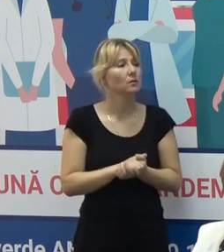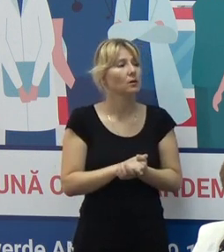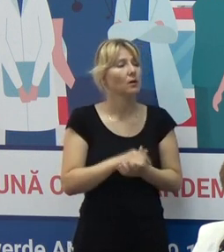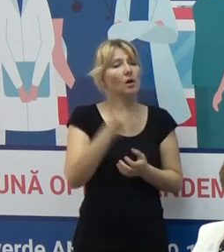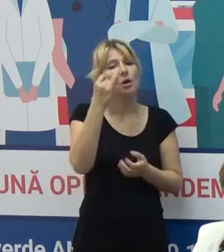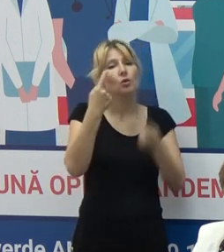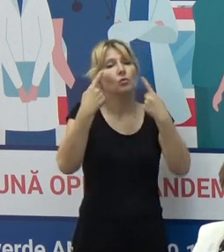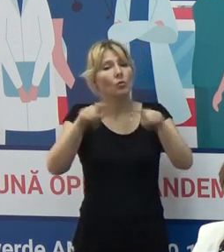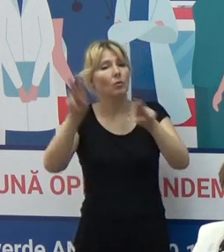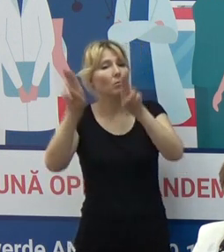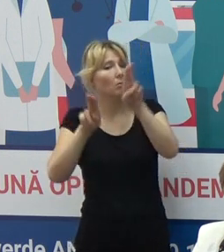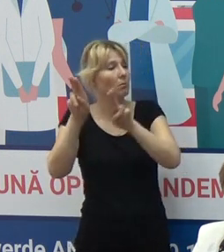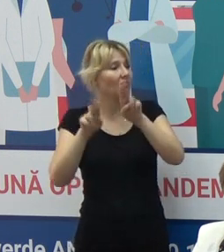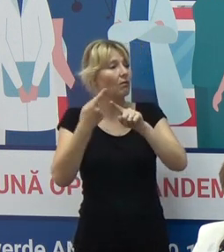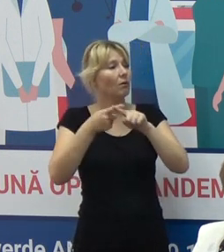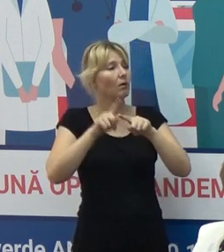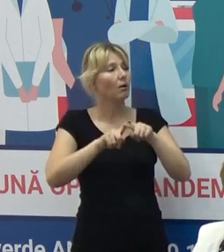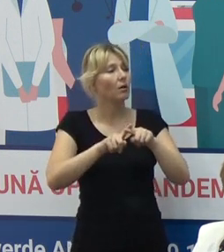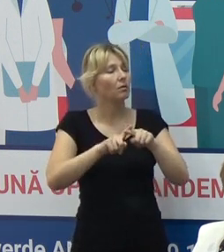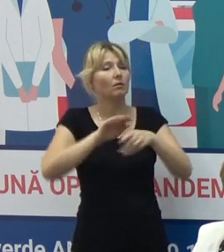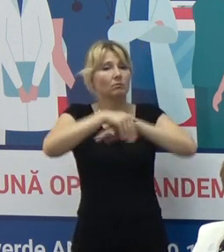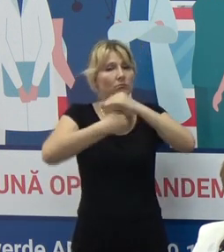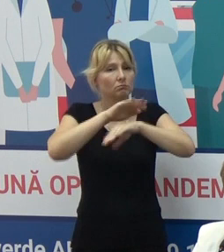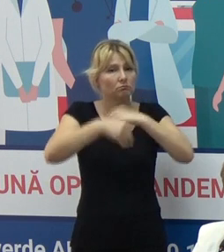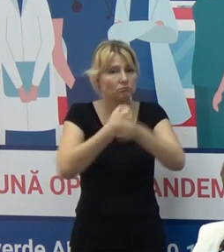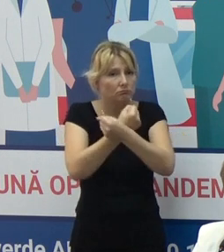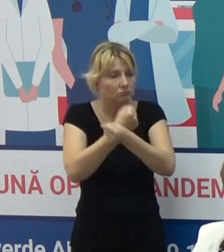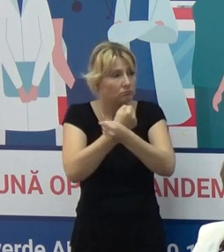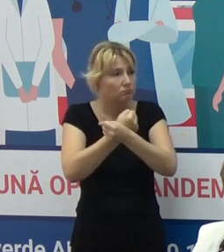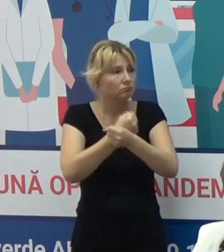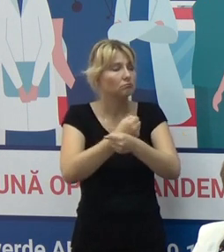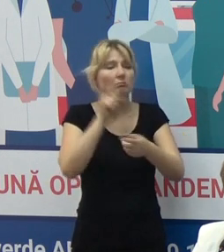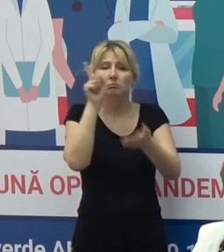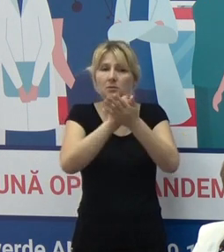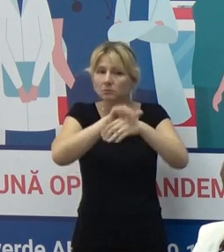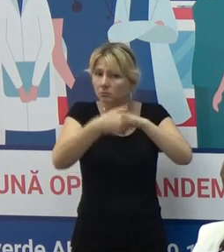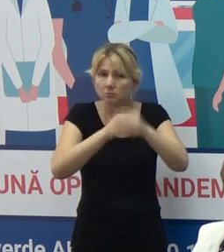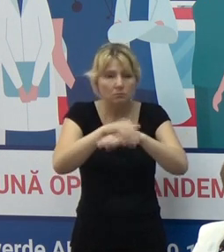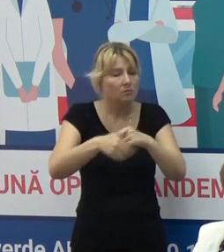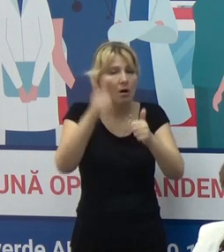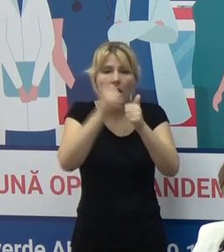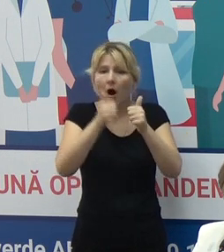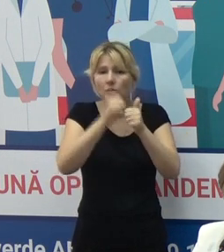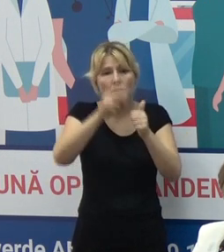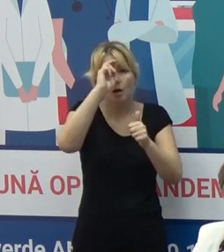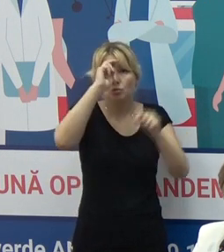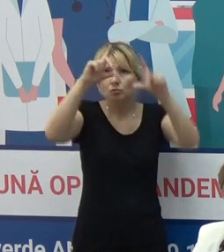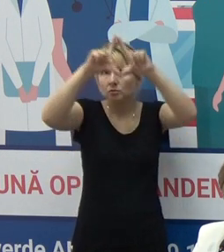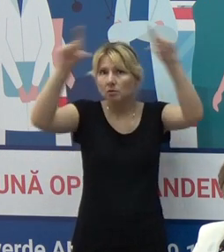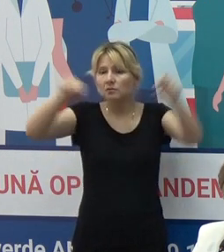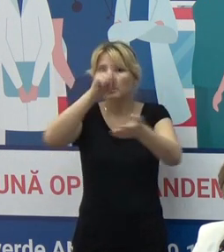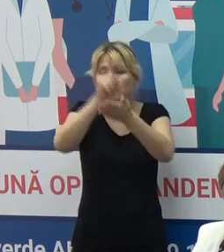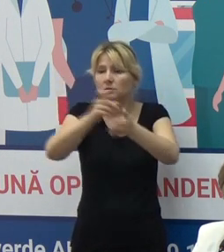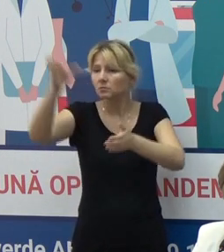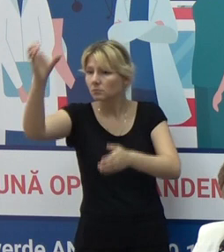O altă măsură este că dezinfectarea mâinilor, igienizarea mâinilor, fiecare instituție trebuie să fie responsabilă ca